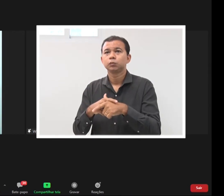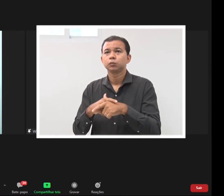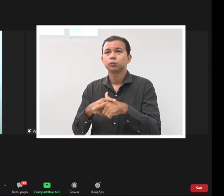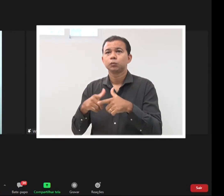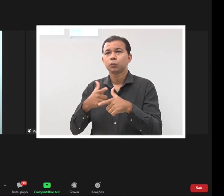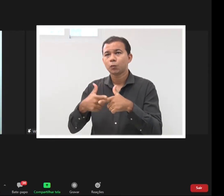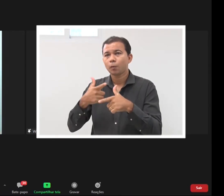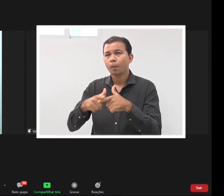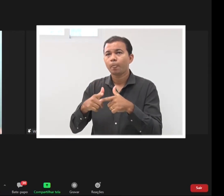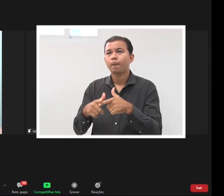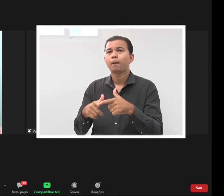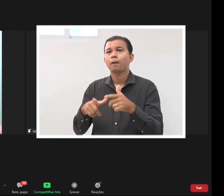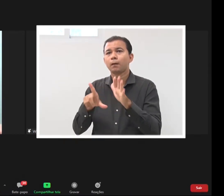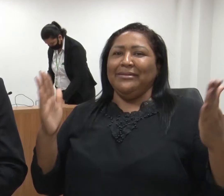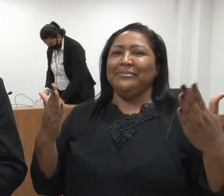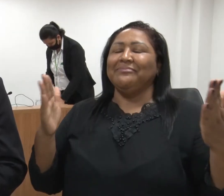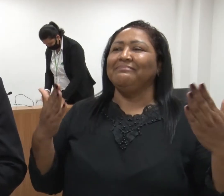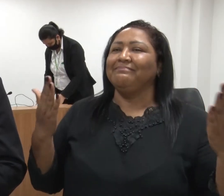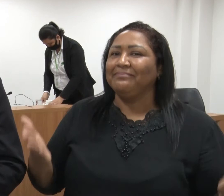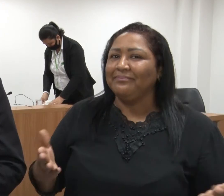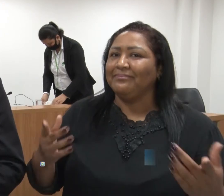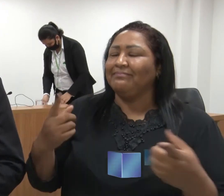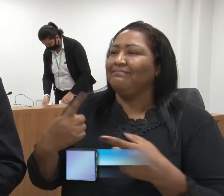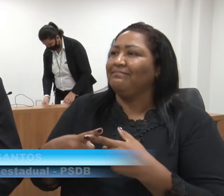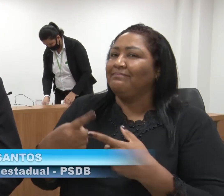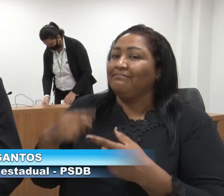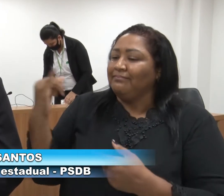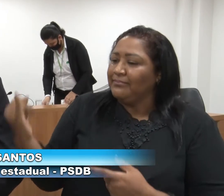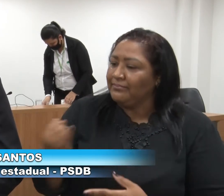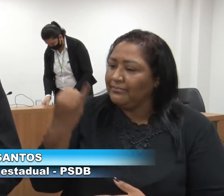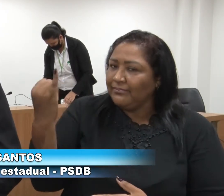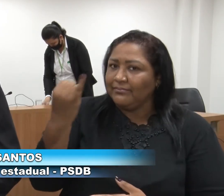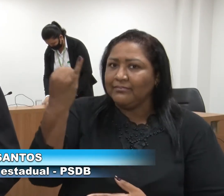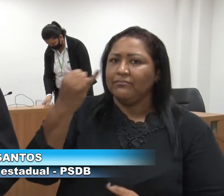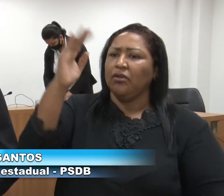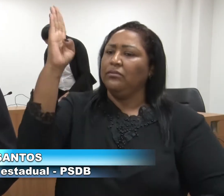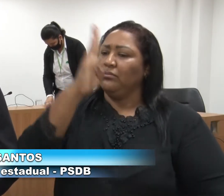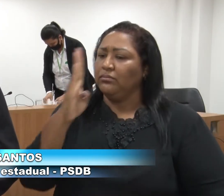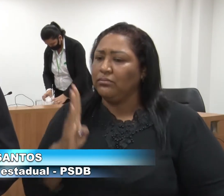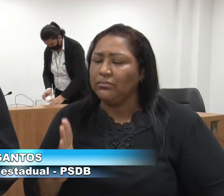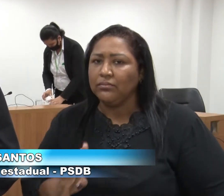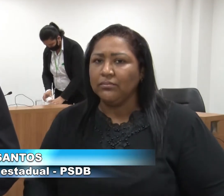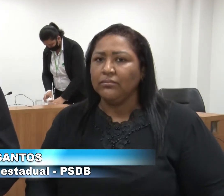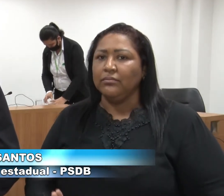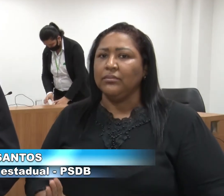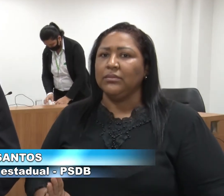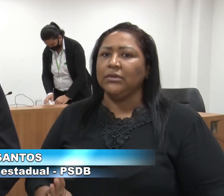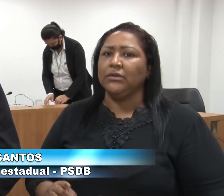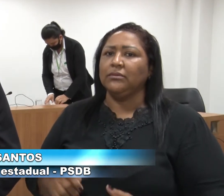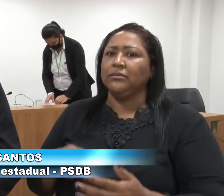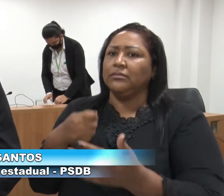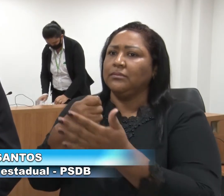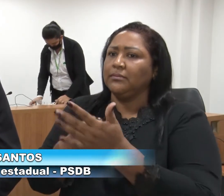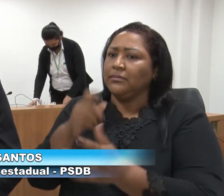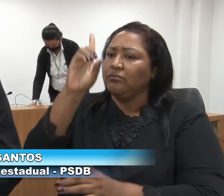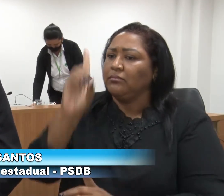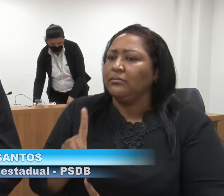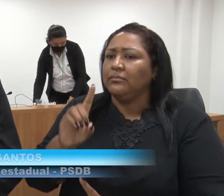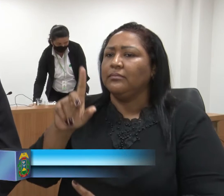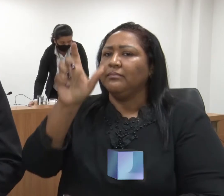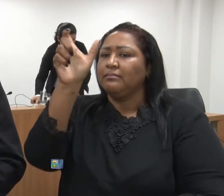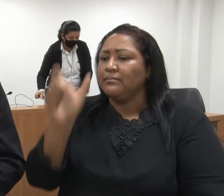muitos problemas ainda. As principais lideranças do Brasil, de defesa da pessoa surda,